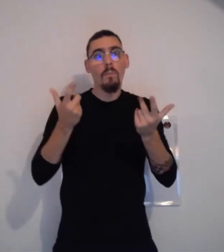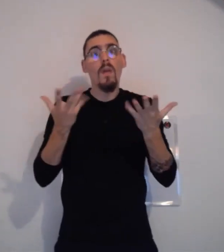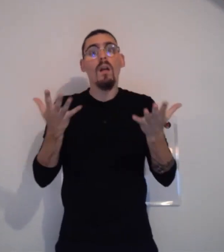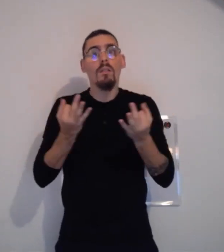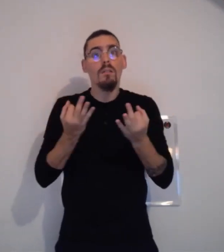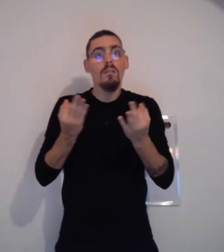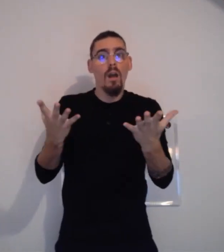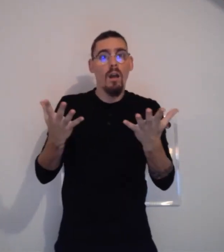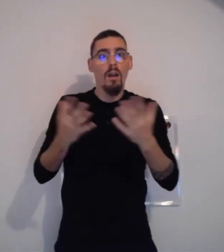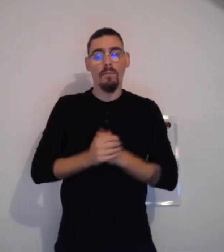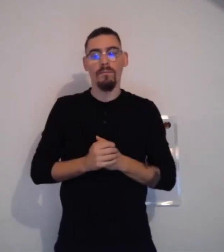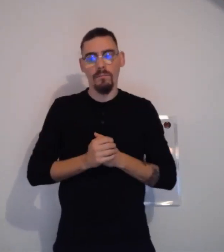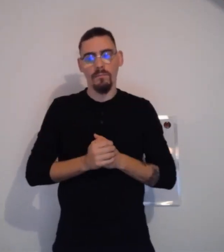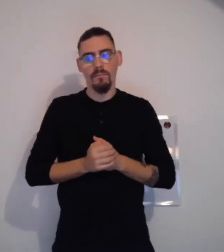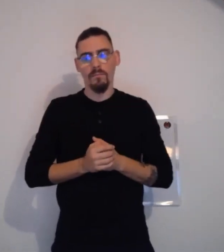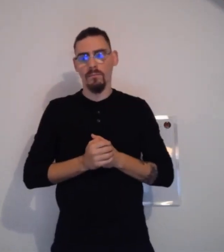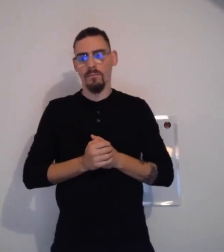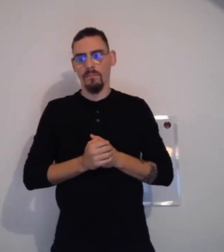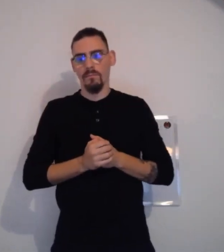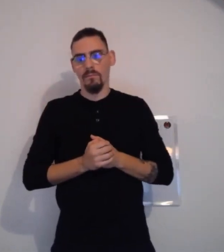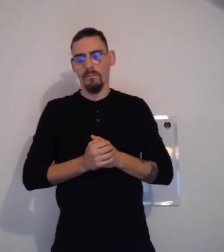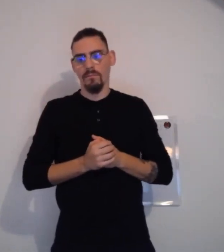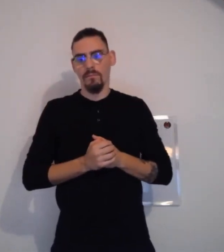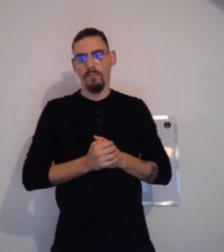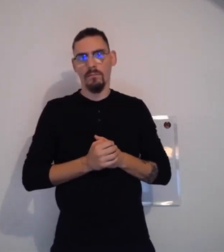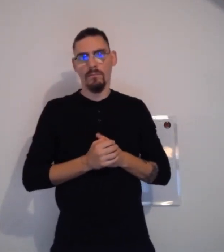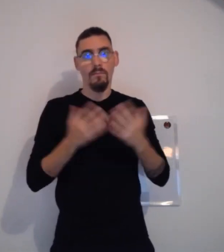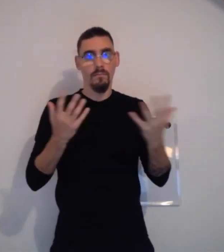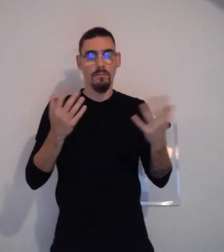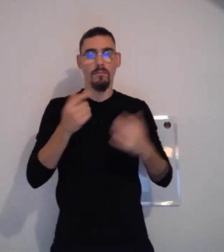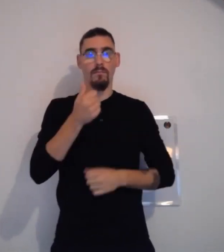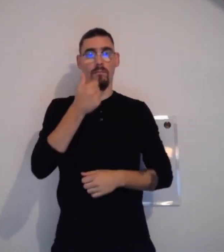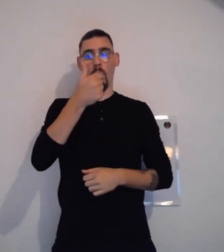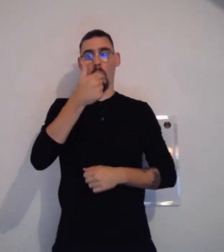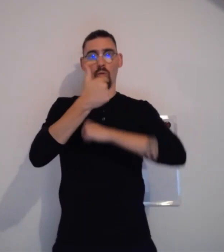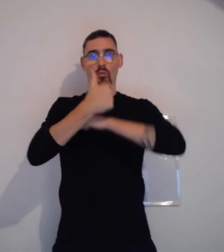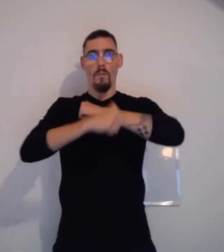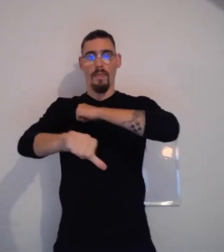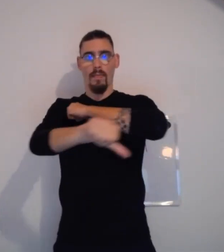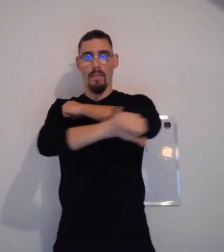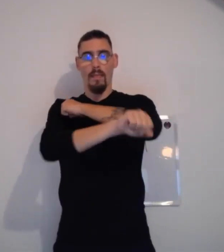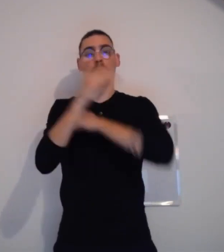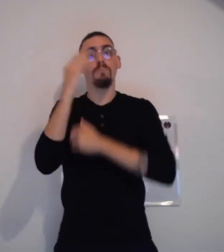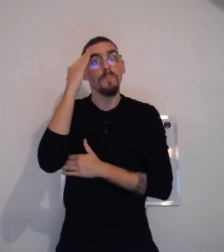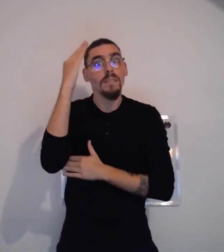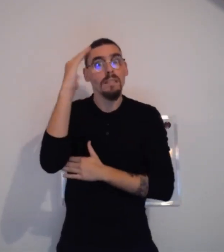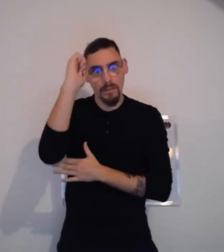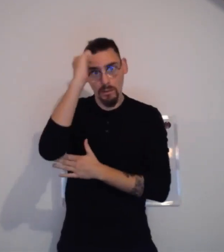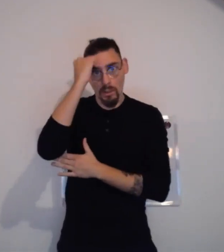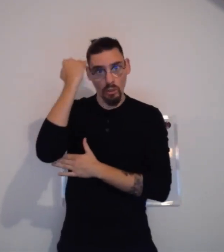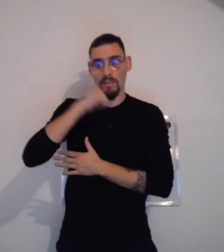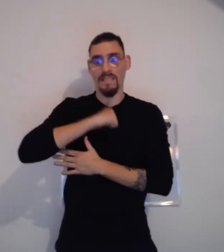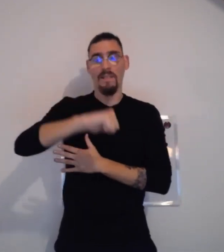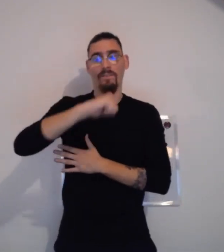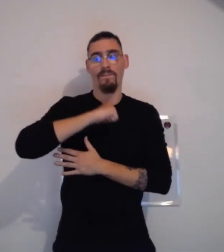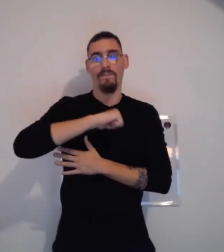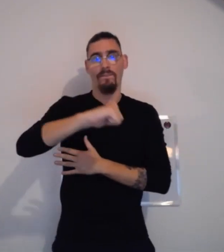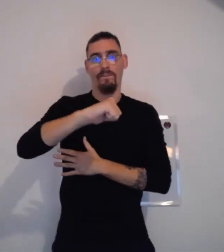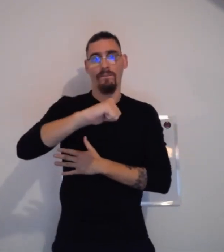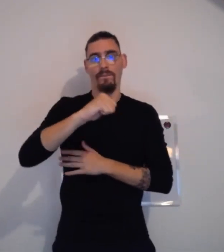Alors, pour la durée, combien de temps est-ce qu'on peut apprendre la langue des signes ? Eh bien, si vous faites